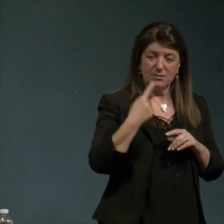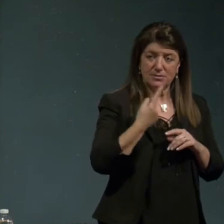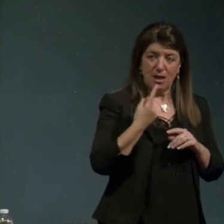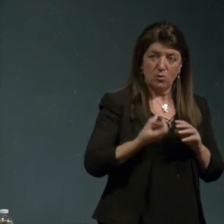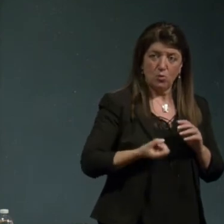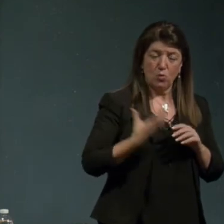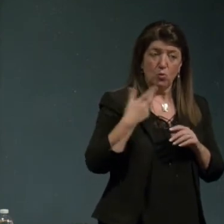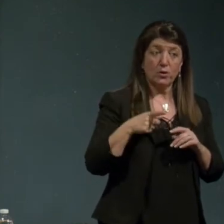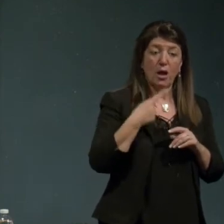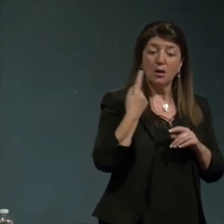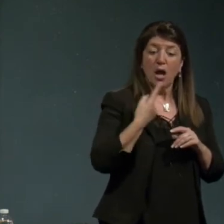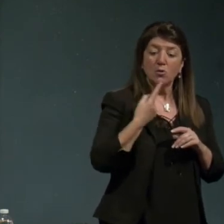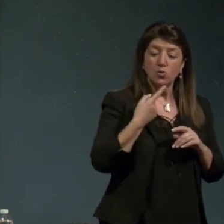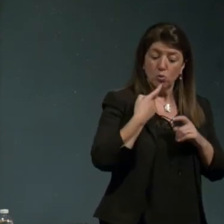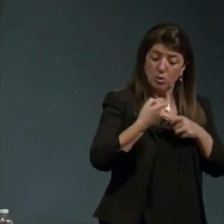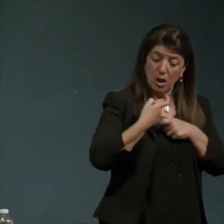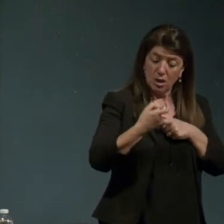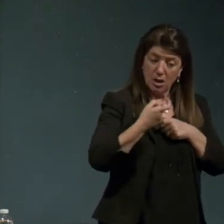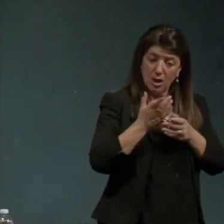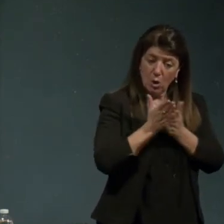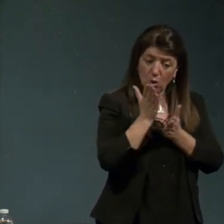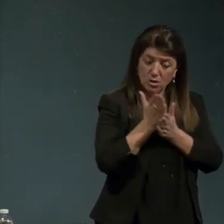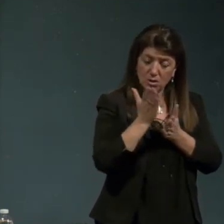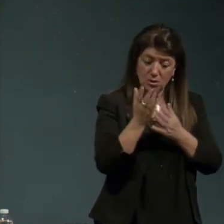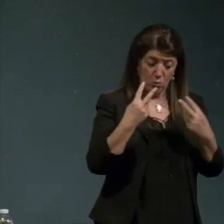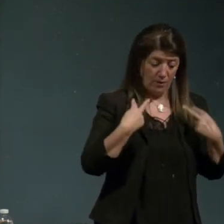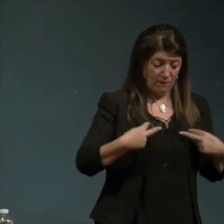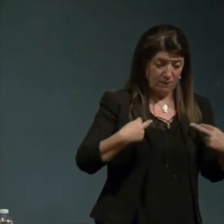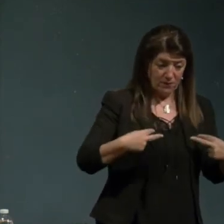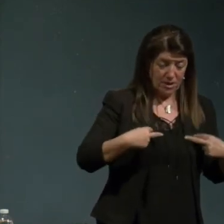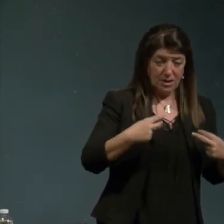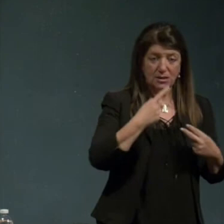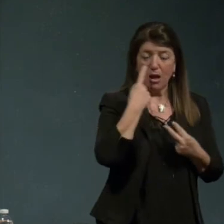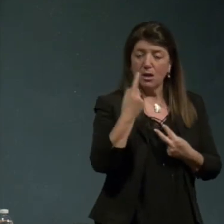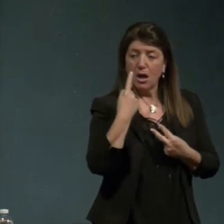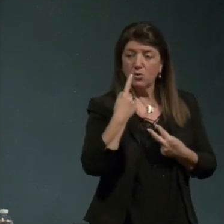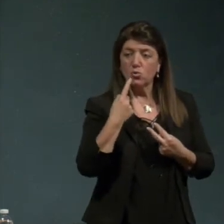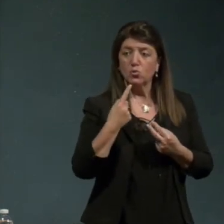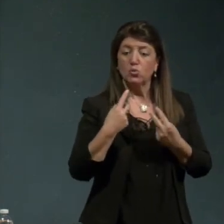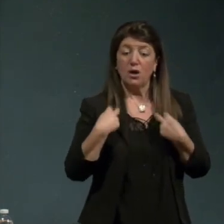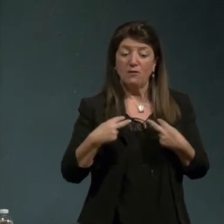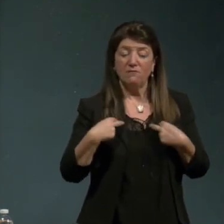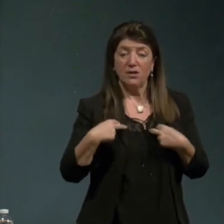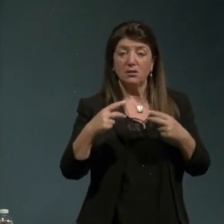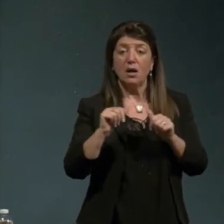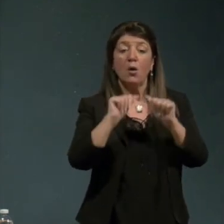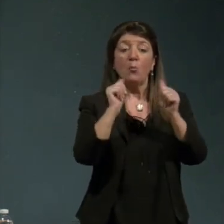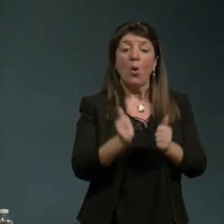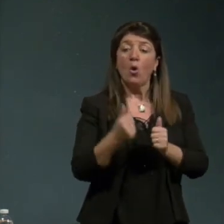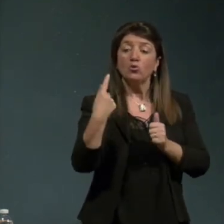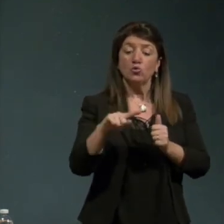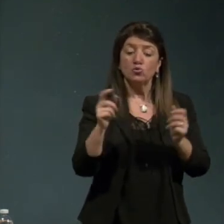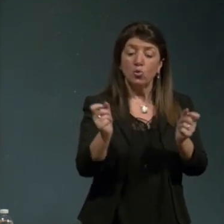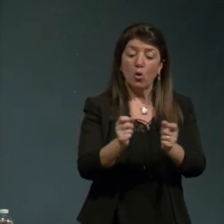questa avventura che continua l'avventura della vita è un modo di sviluppo dell